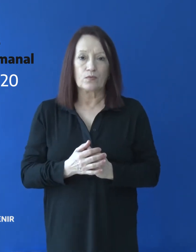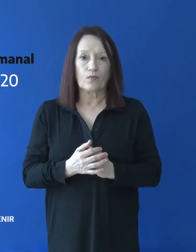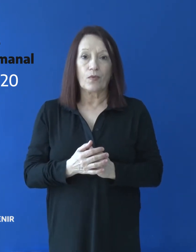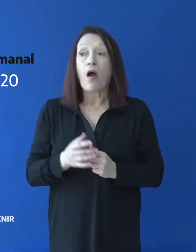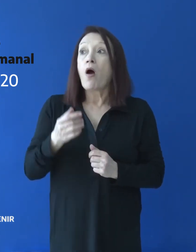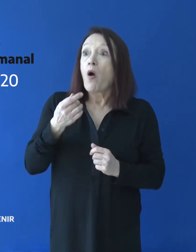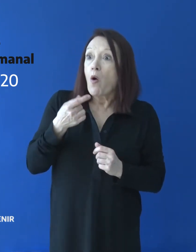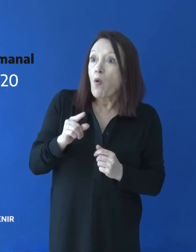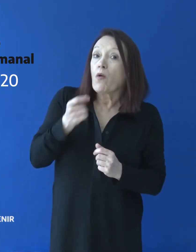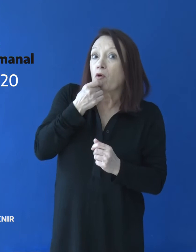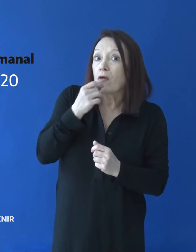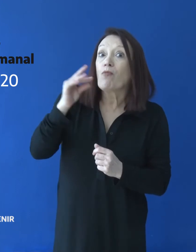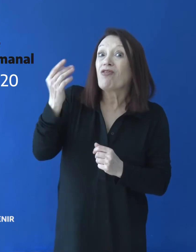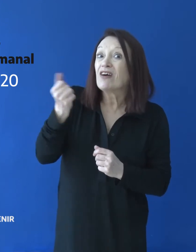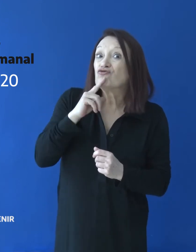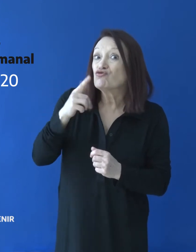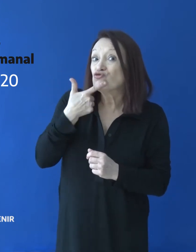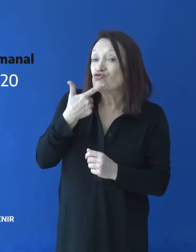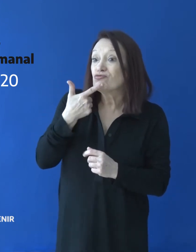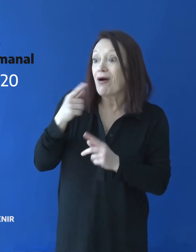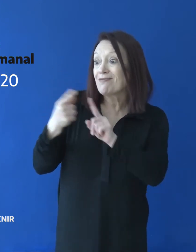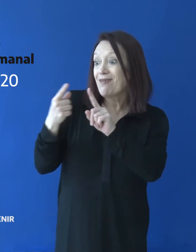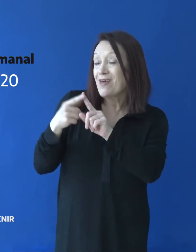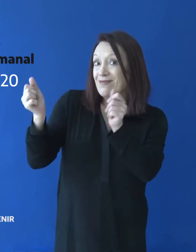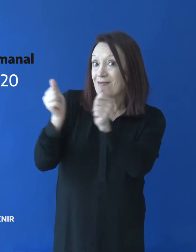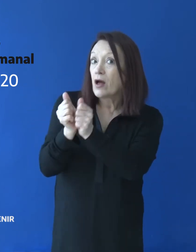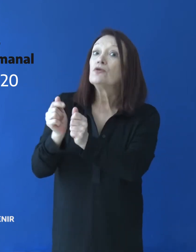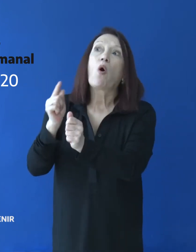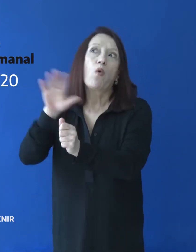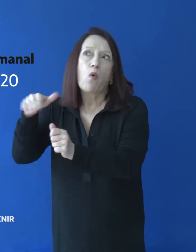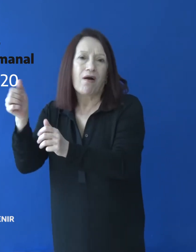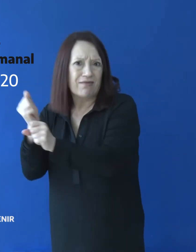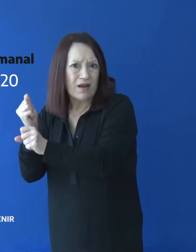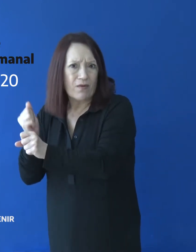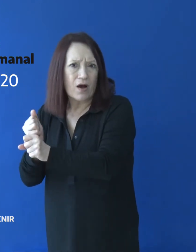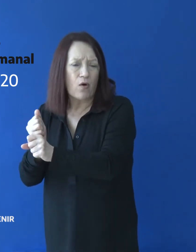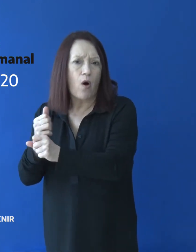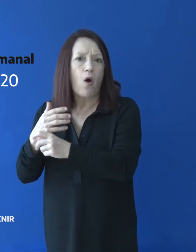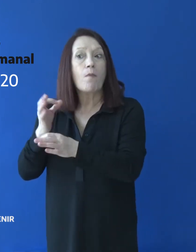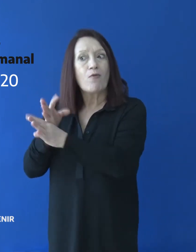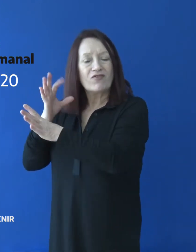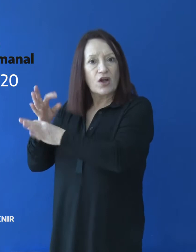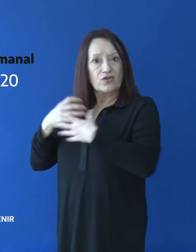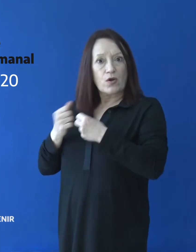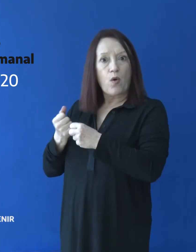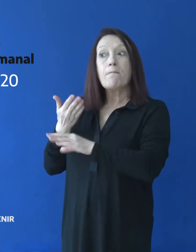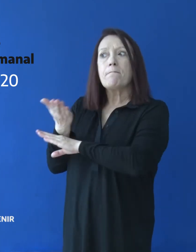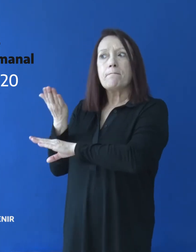En cuanto a los datos de los contactos estrechos convivientes o de trabajo, el personal de salud pedirá los números